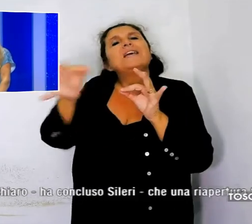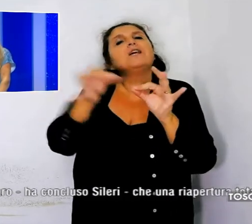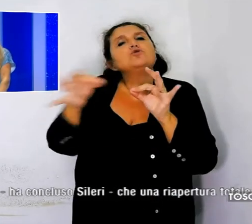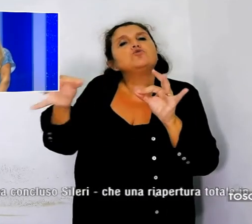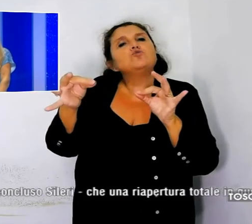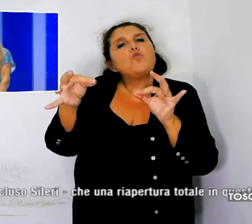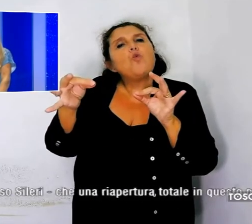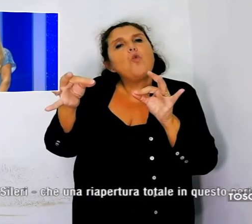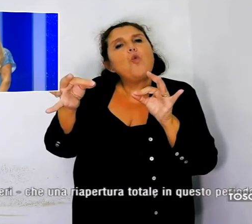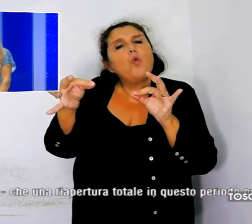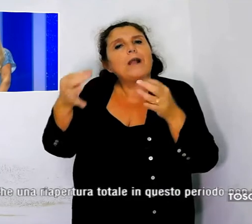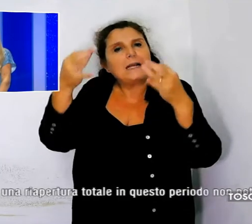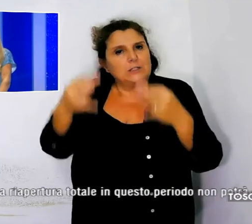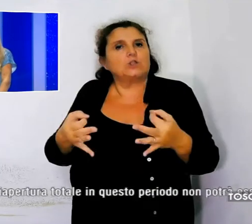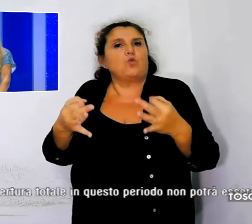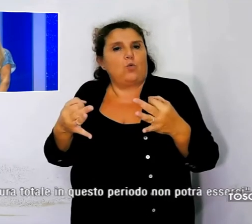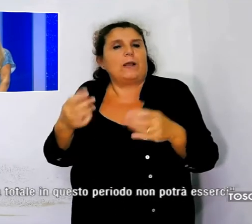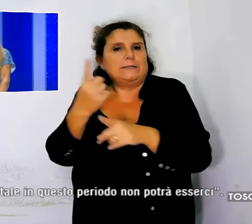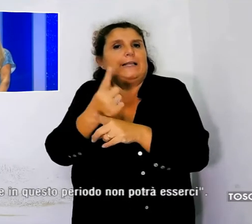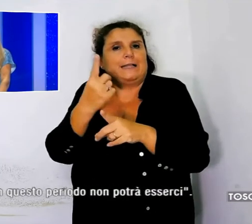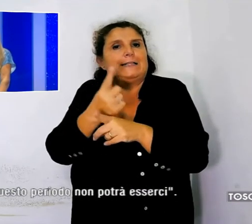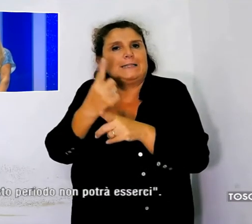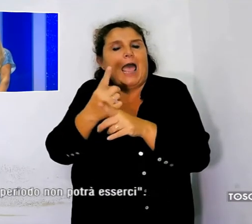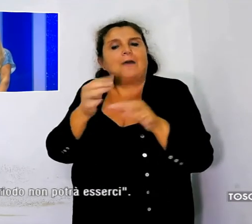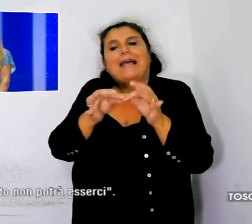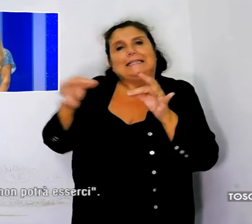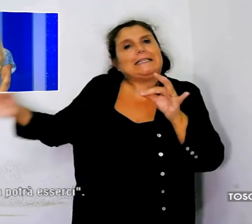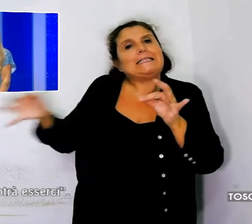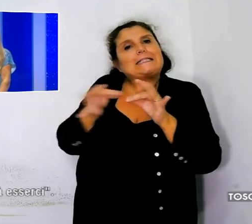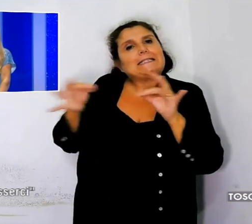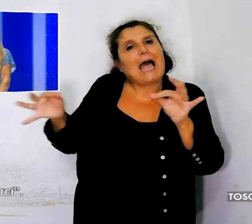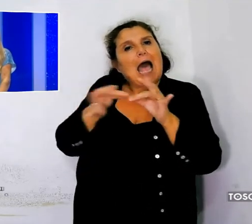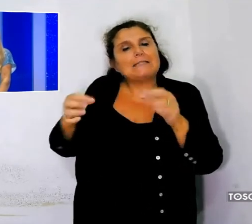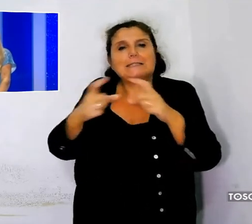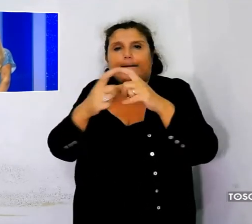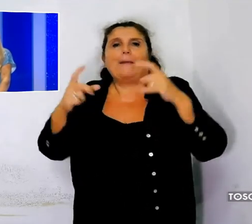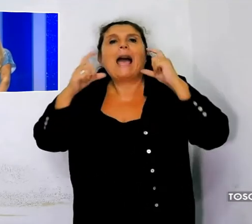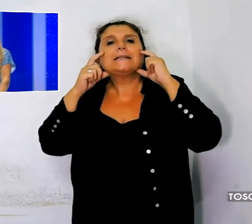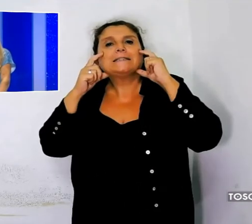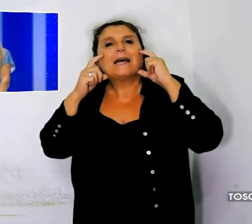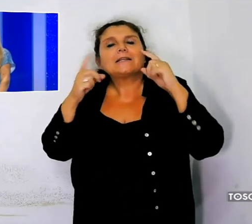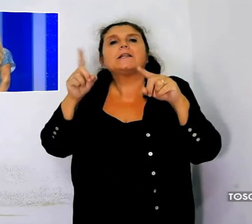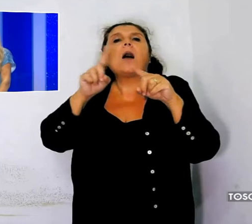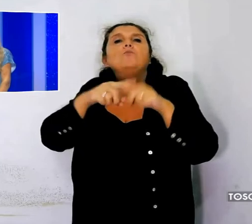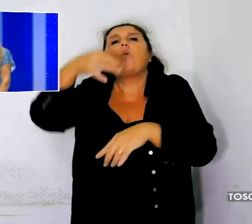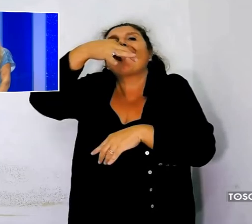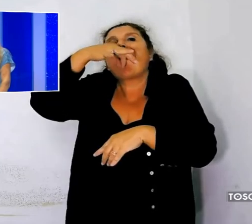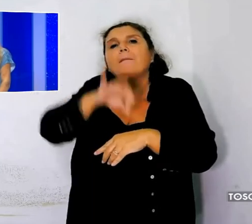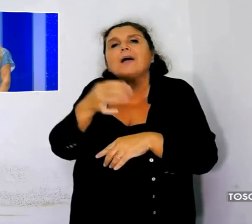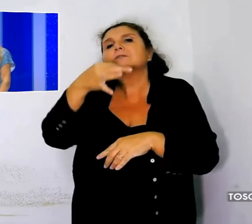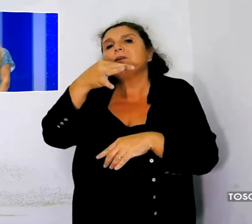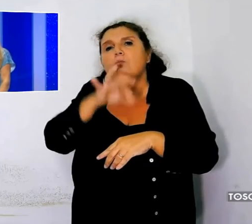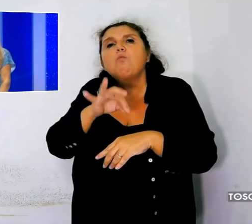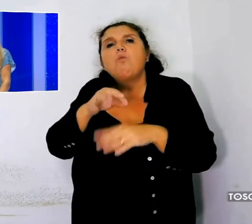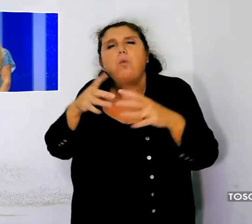dovute misure di sicurezza, cioè la distanza, l'uso della mascherina, e con la capienza che può andare via